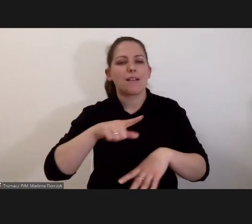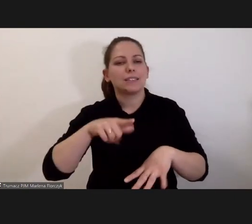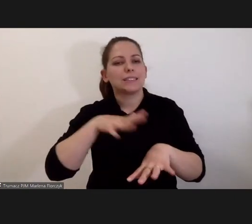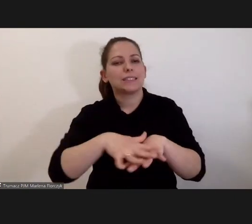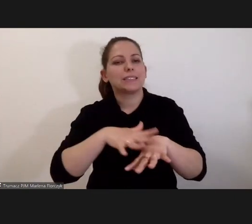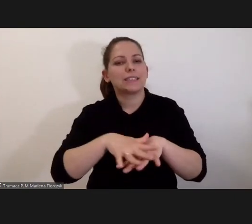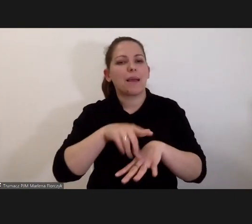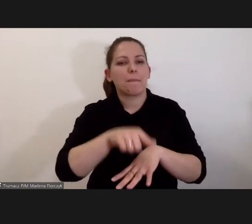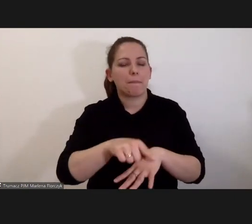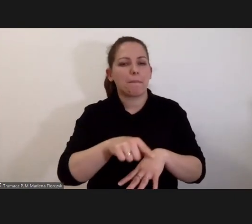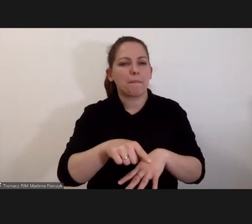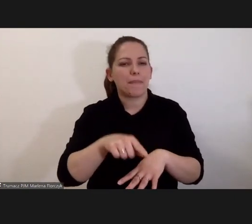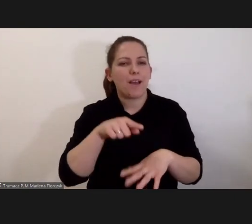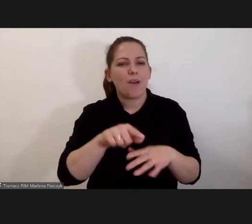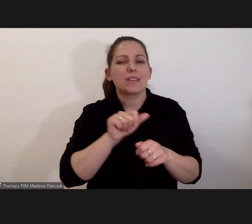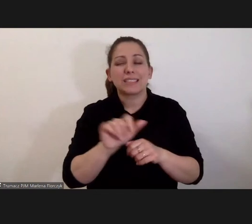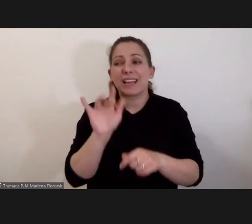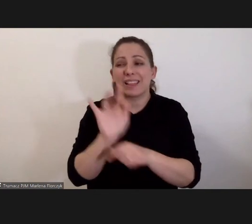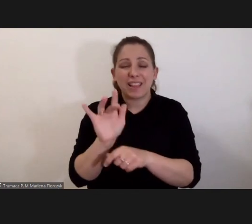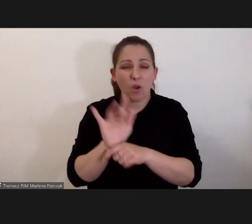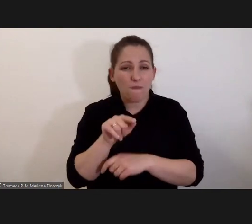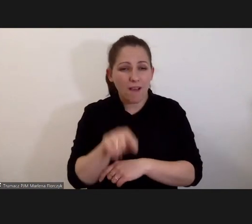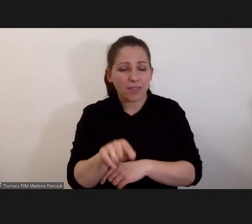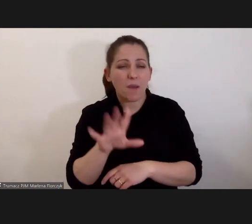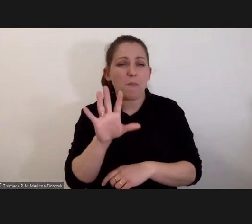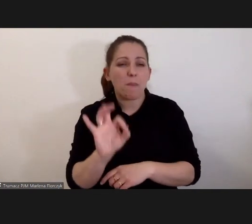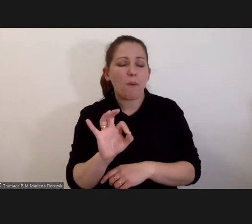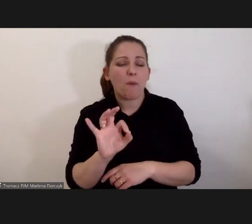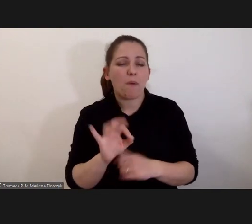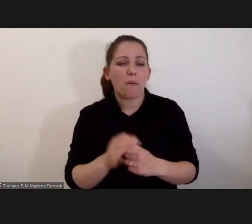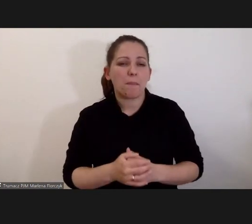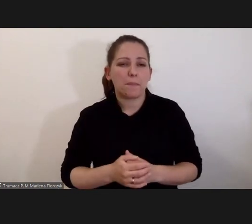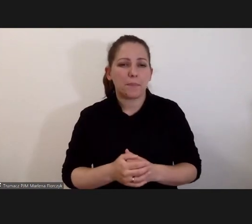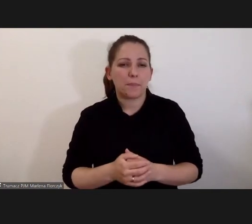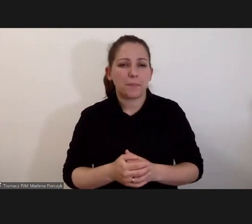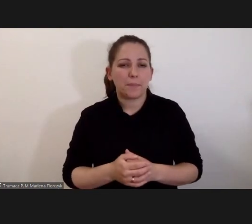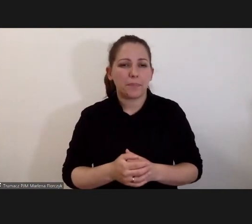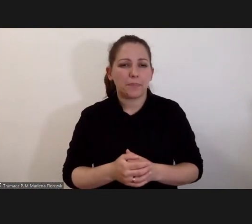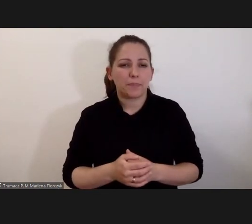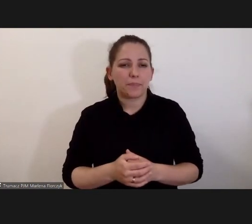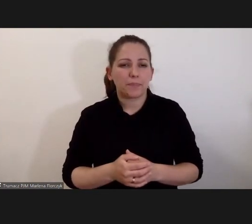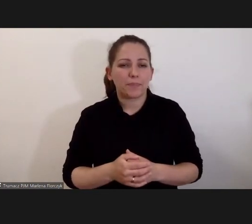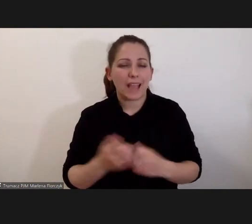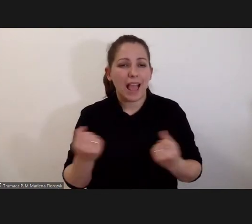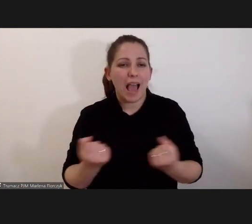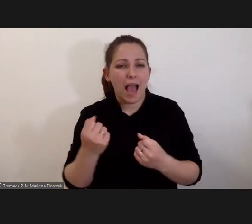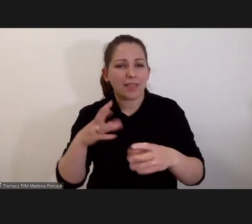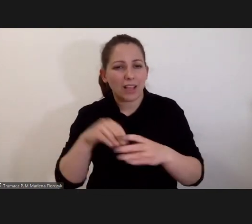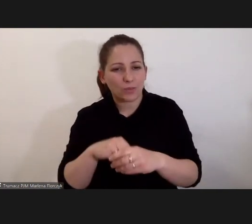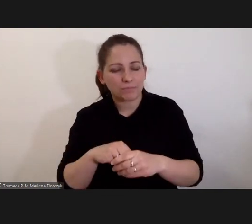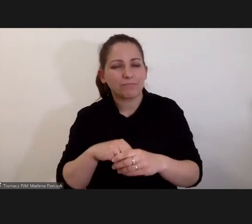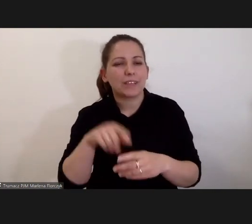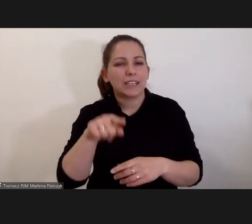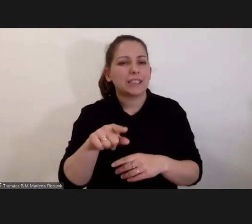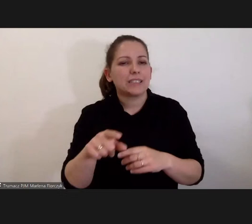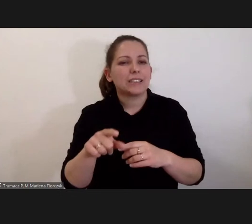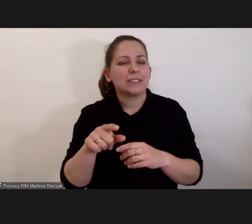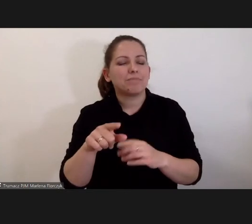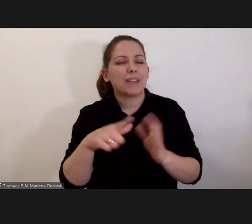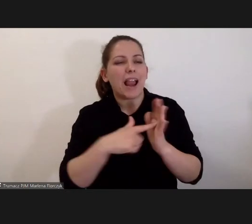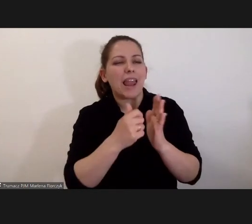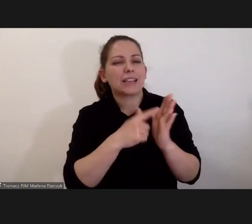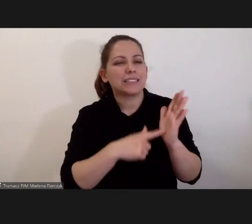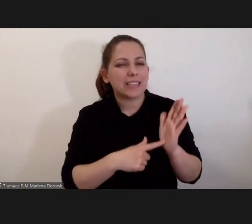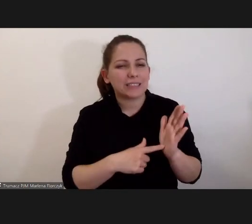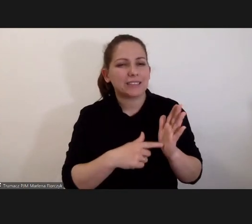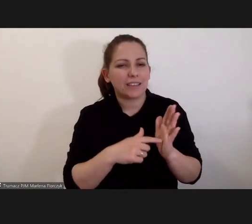odpowiedzialności dyscyplinarnej. On jest krytykowany, ponieważ angażuje on czynniki administracyjne i uzależnia cały